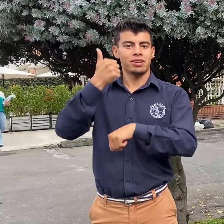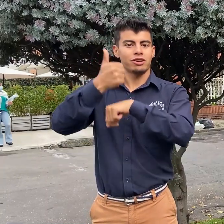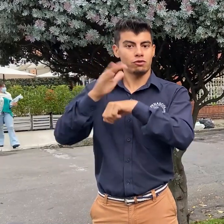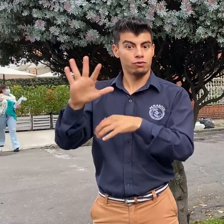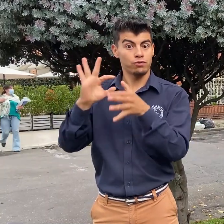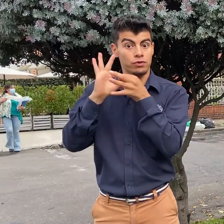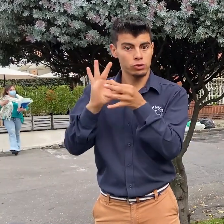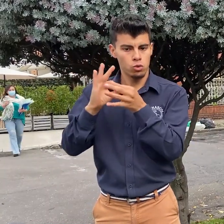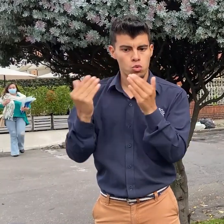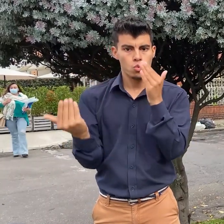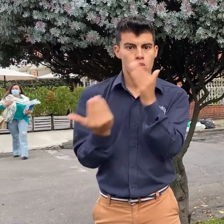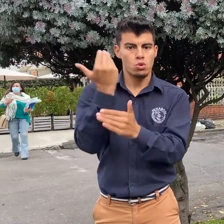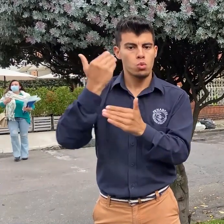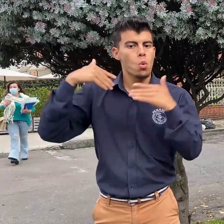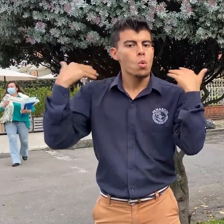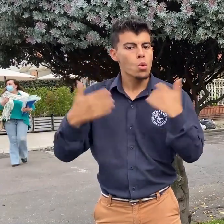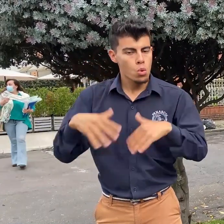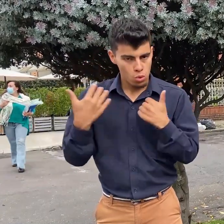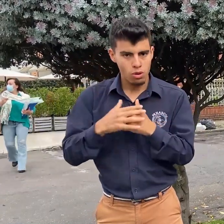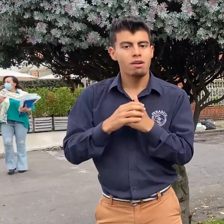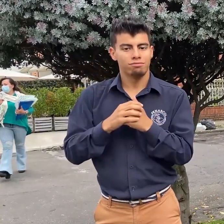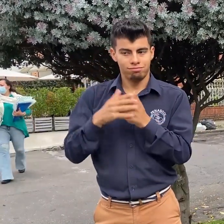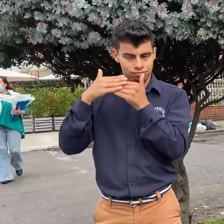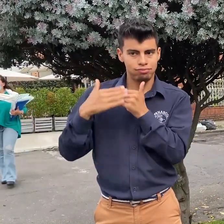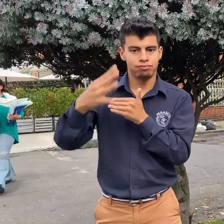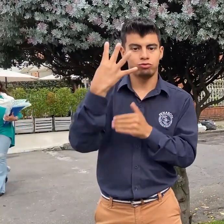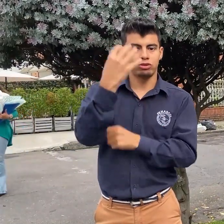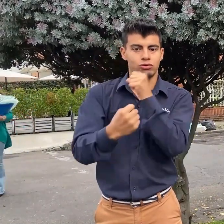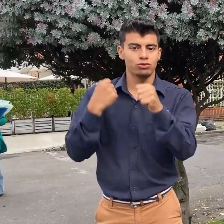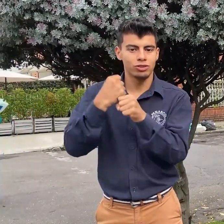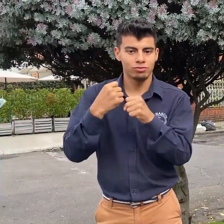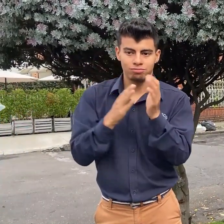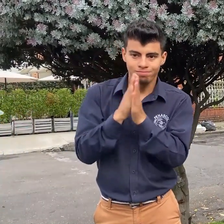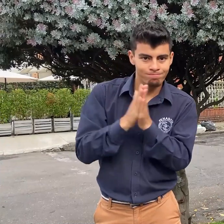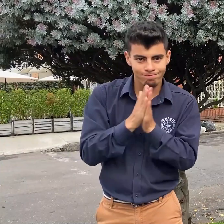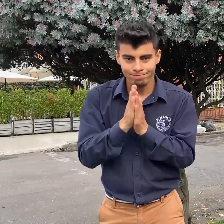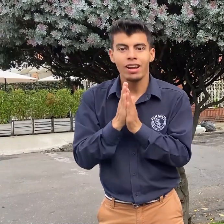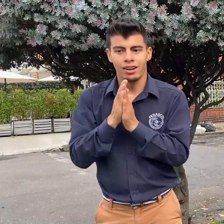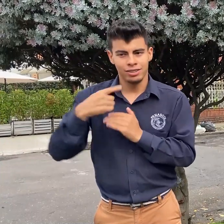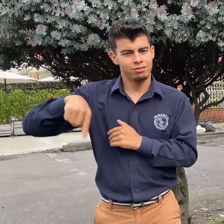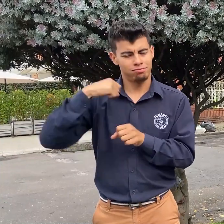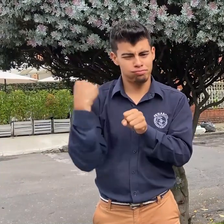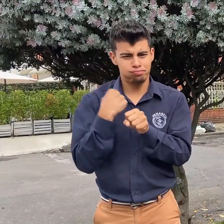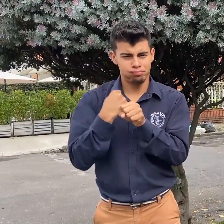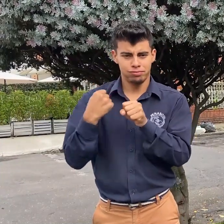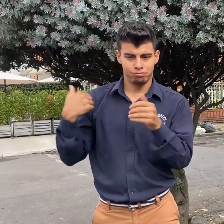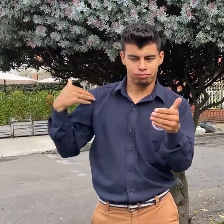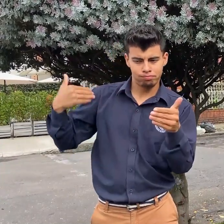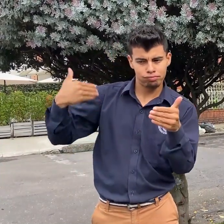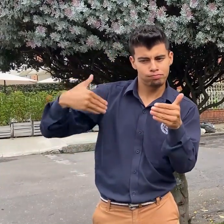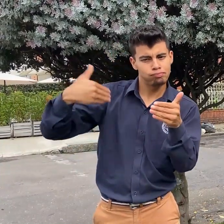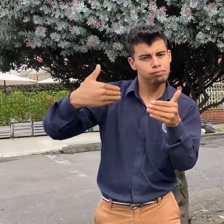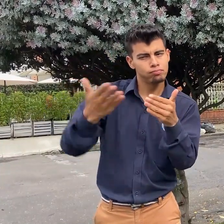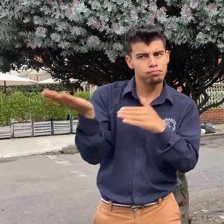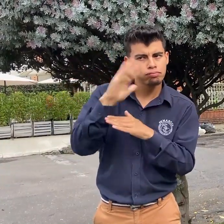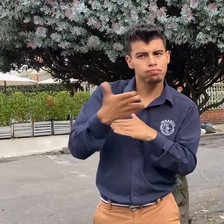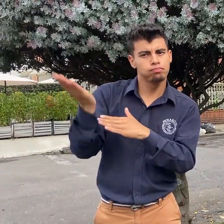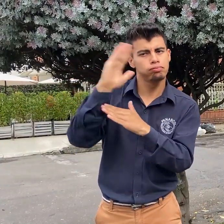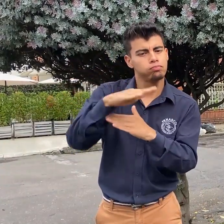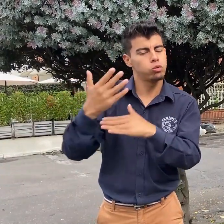Consejo Directivo, quienes estarán en este cuatrienio. ¡Qué emocionante! En resumen, ese fue el trabajo realizado durante